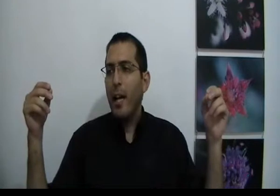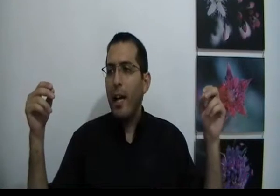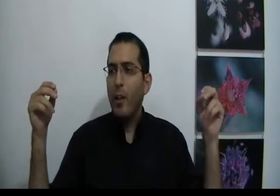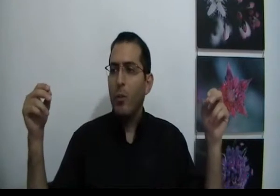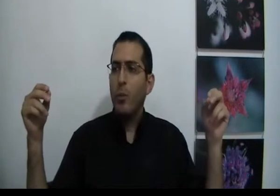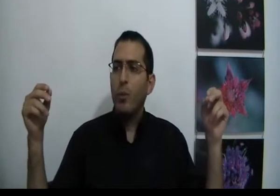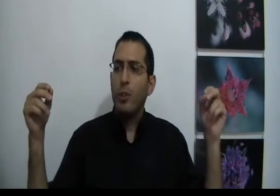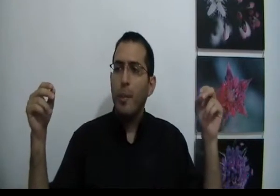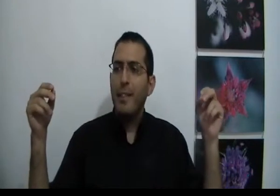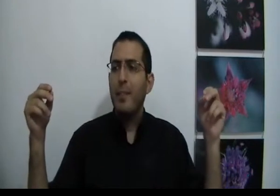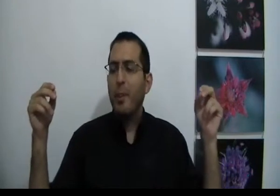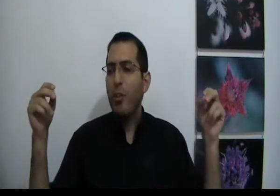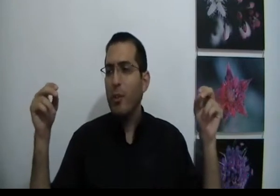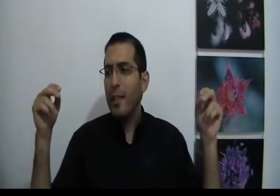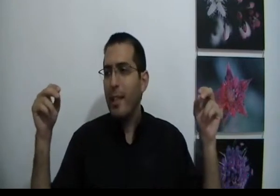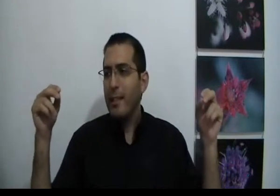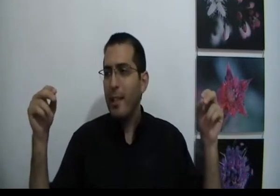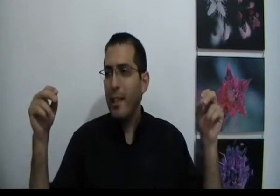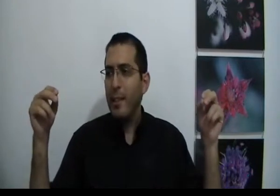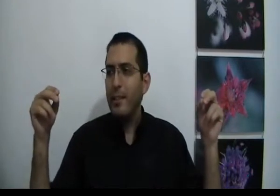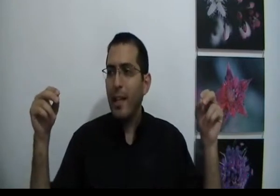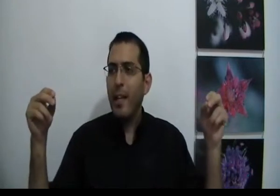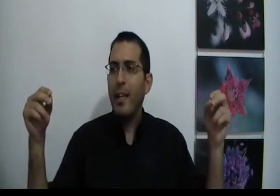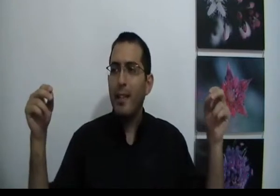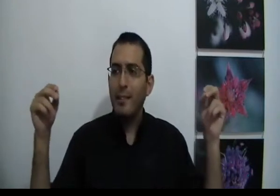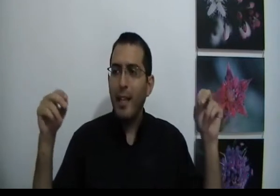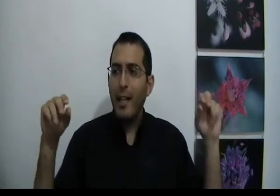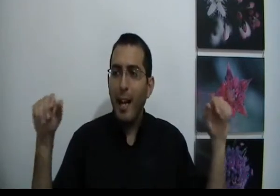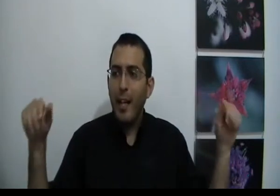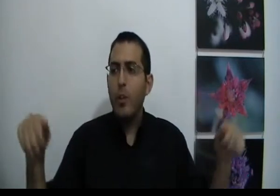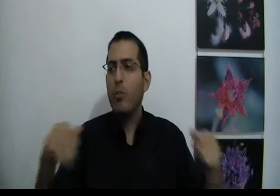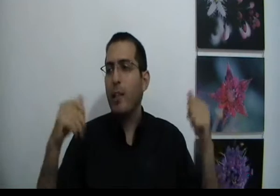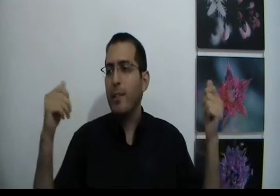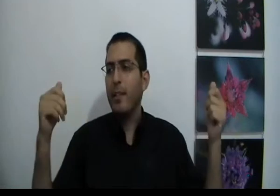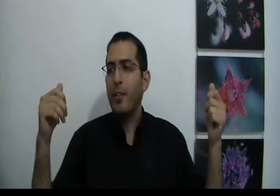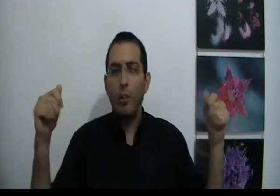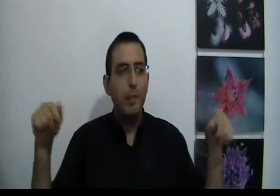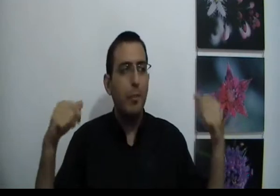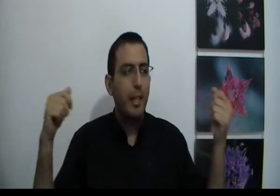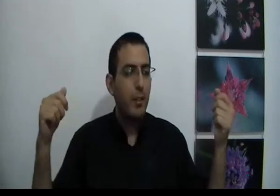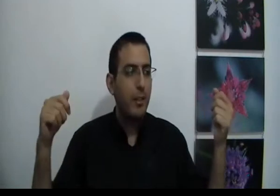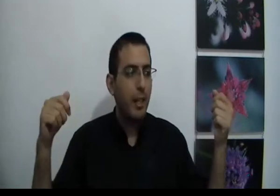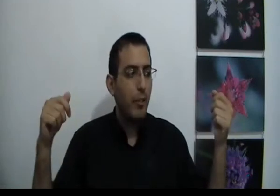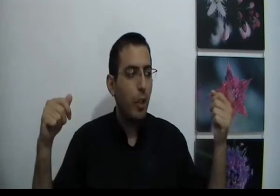והרעיון הוא שבעצם מי שרוצה להיכנס לגן עדן צריך להחיות את השכל שלו, מה זה אומר להחיות את השכל שלו?